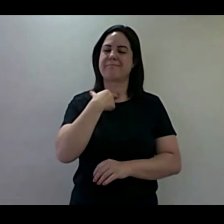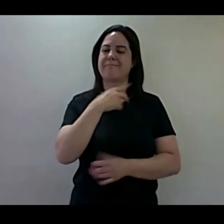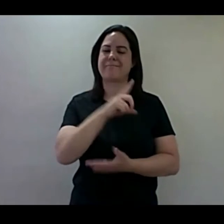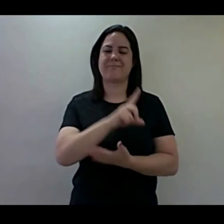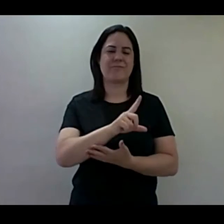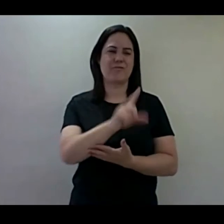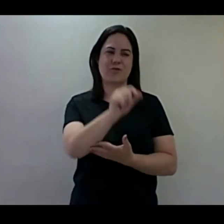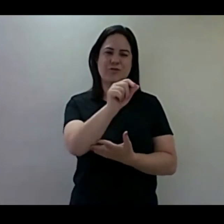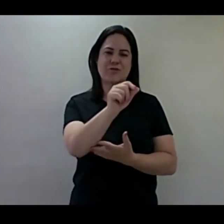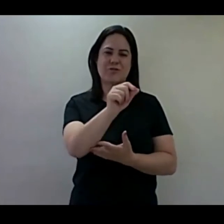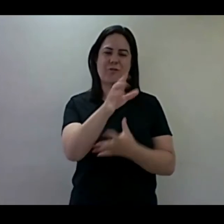Deus vai atrás.